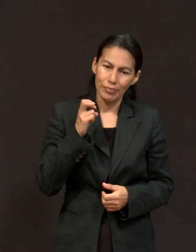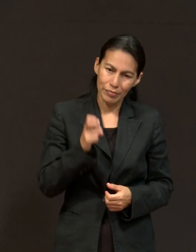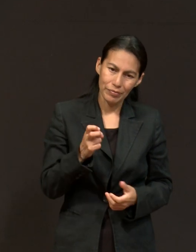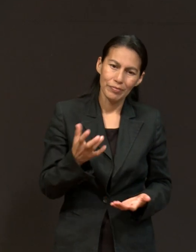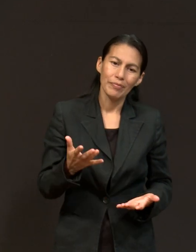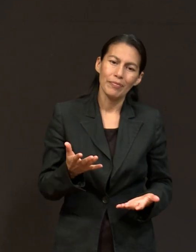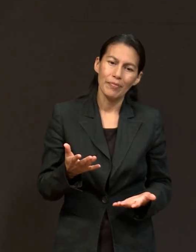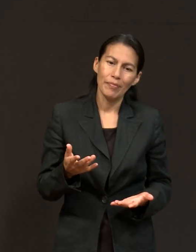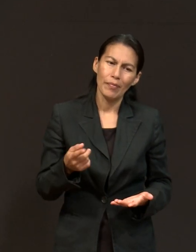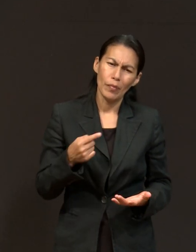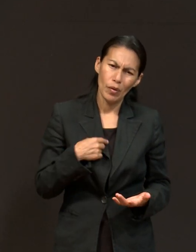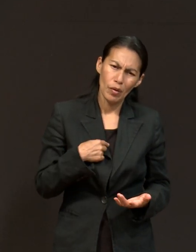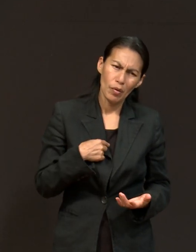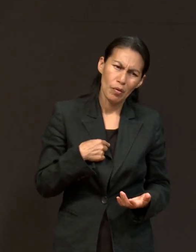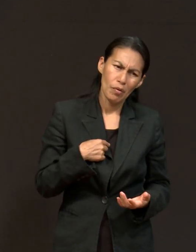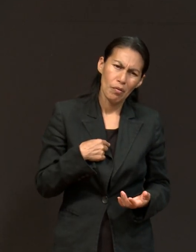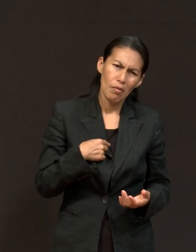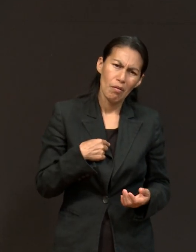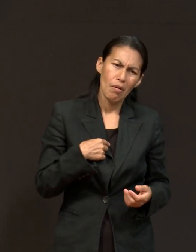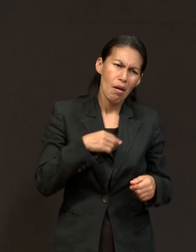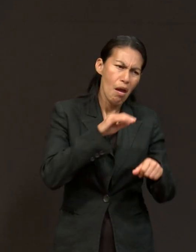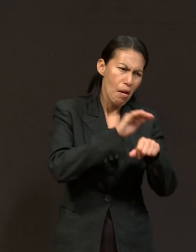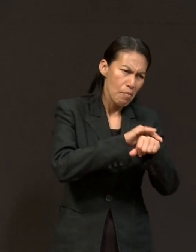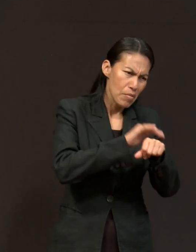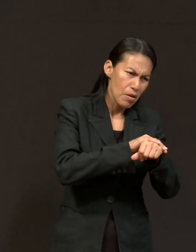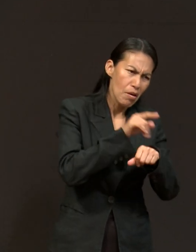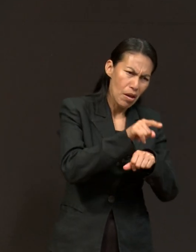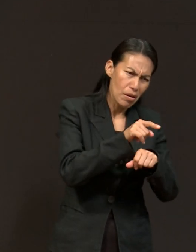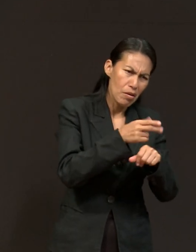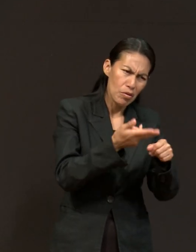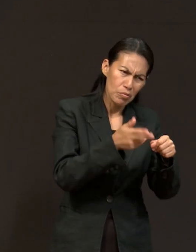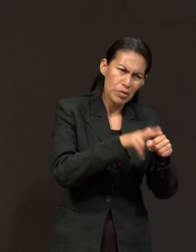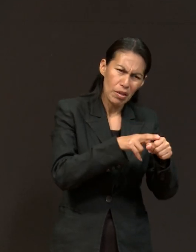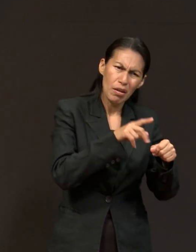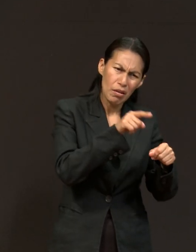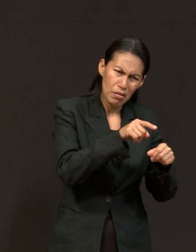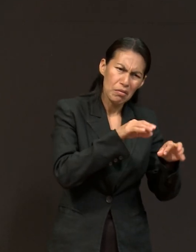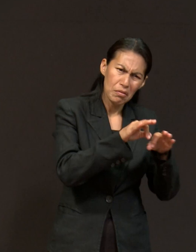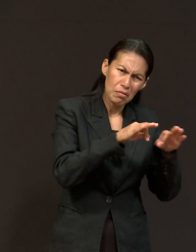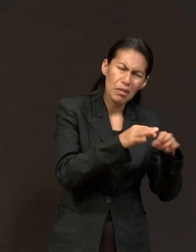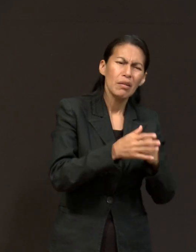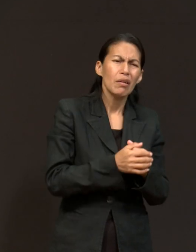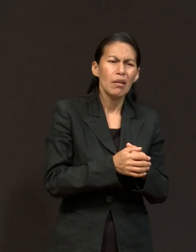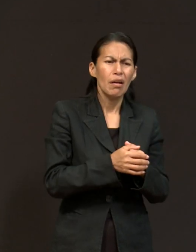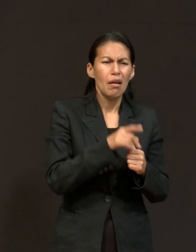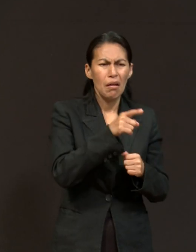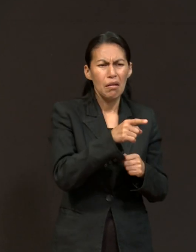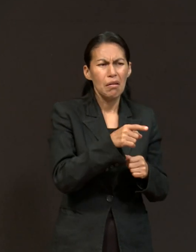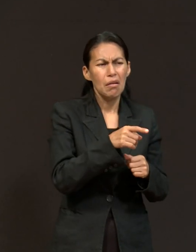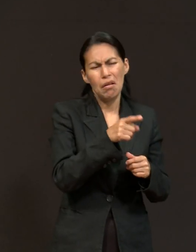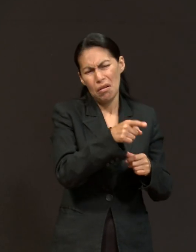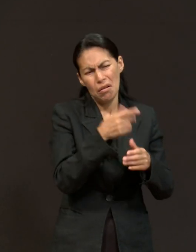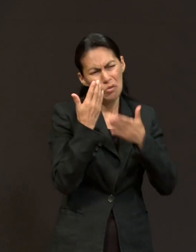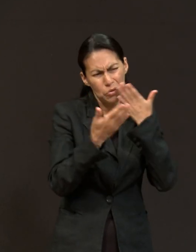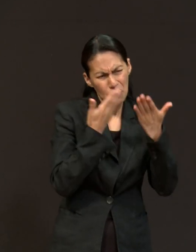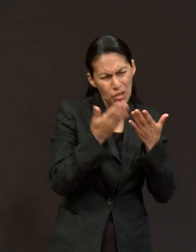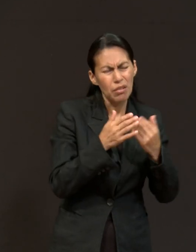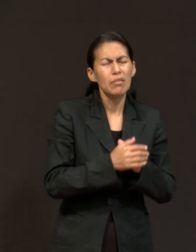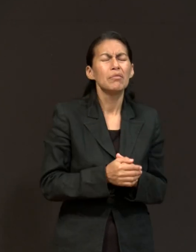momento le comento a uno de los residentes el panorama en el que estábamos con los resultados y todo.